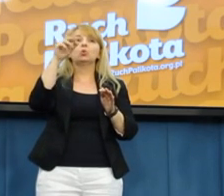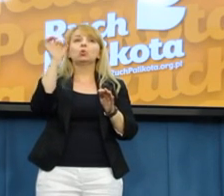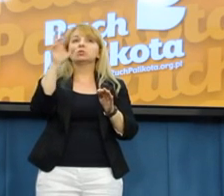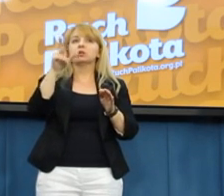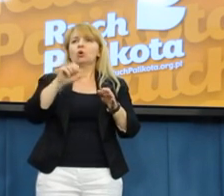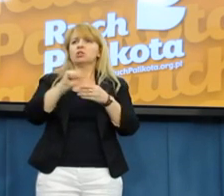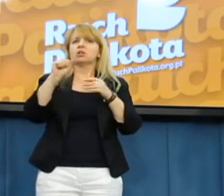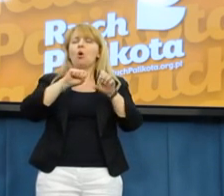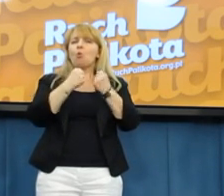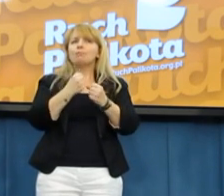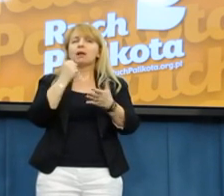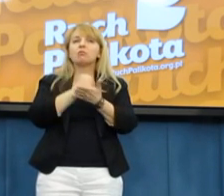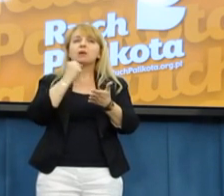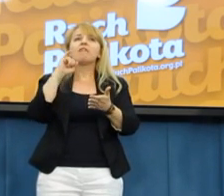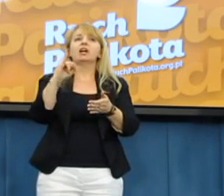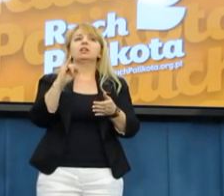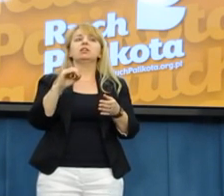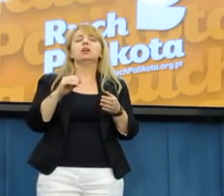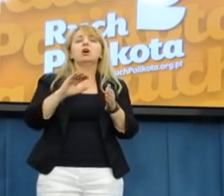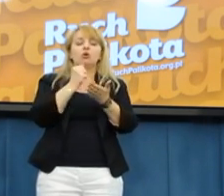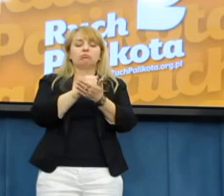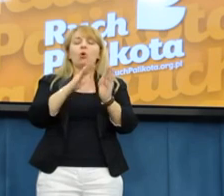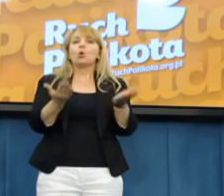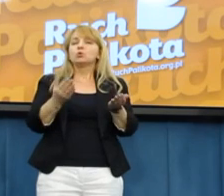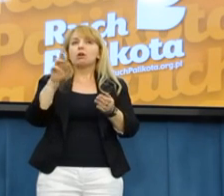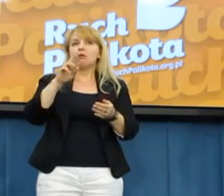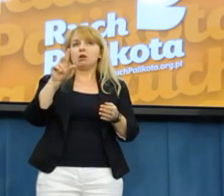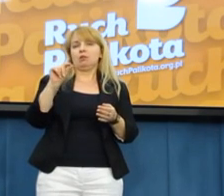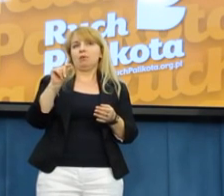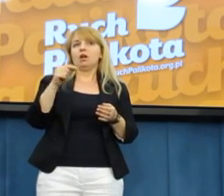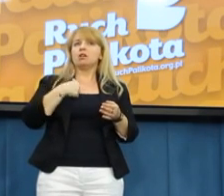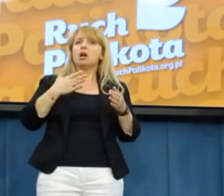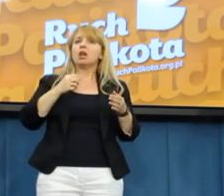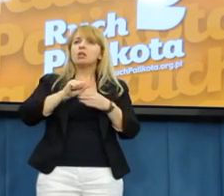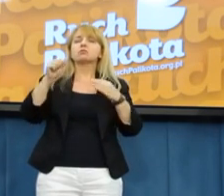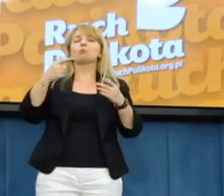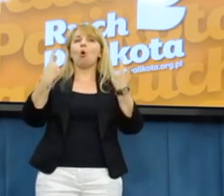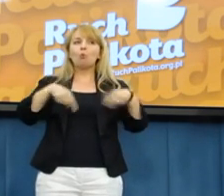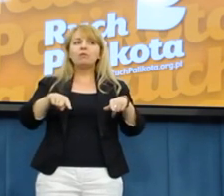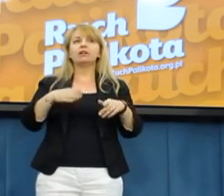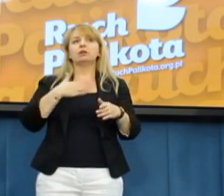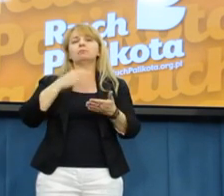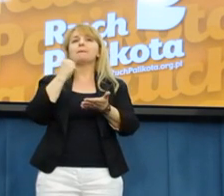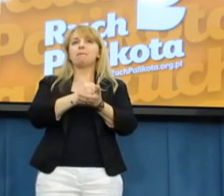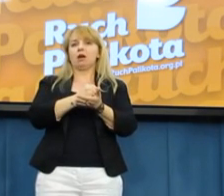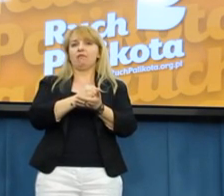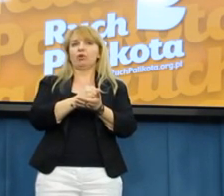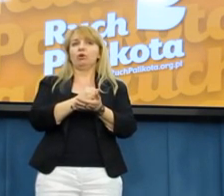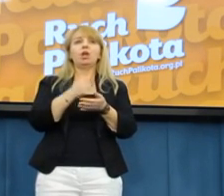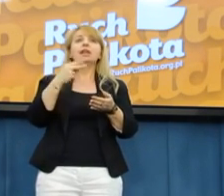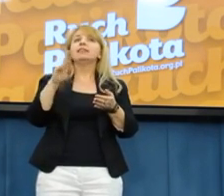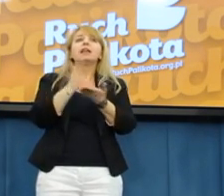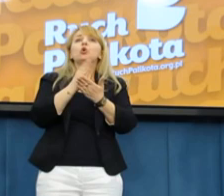konstytucji RP. Bo ja także jako obywatel mam swoje konstytucyjne prawa. Nie tylko jako przedsiębiorca, ale jako obywatel.